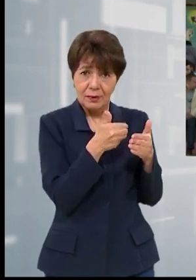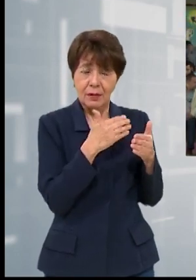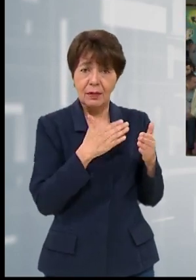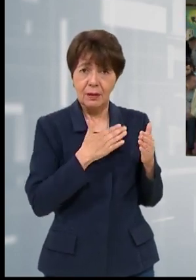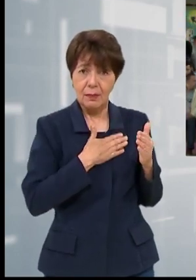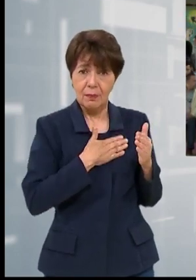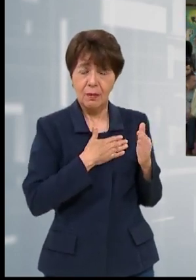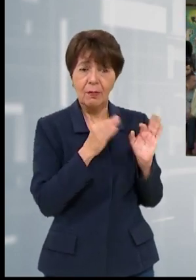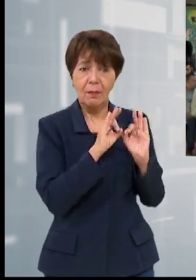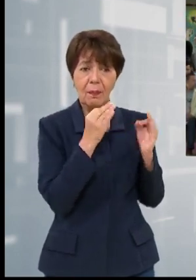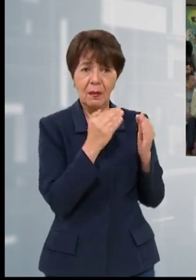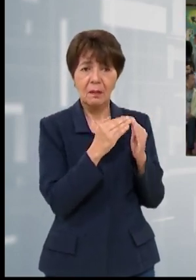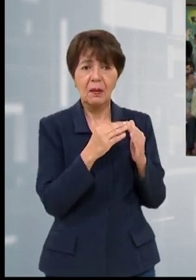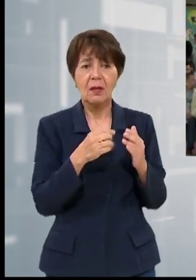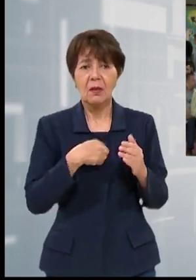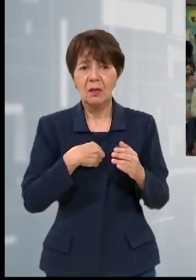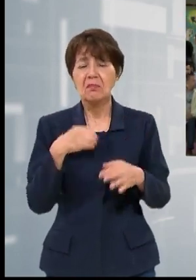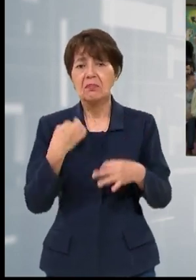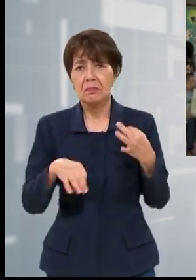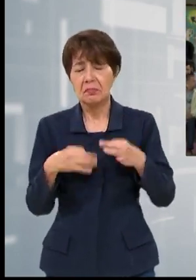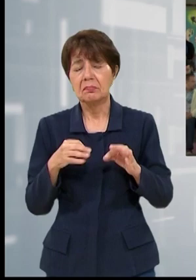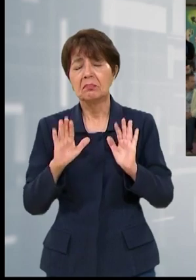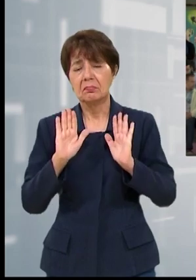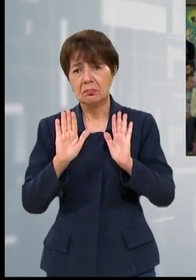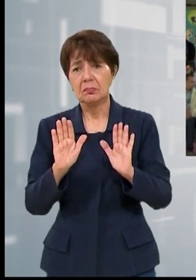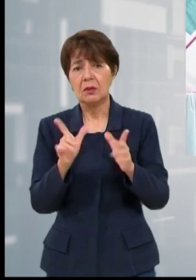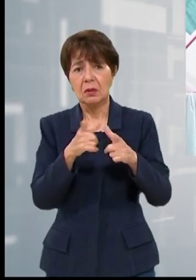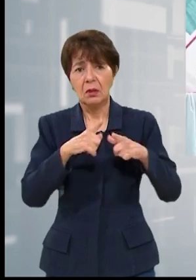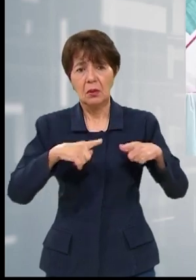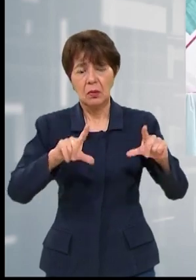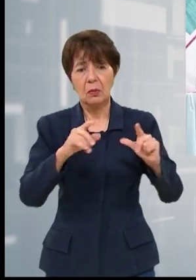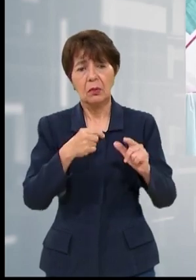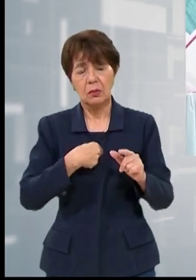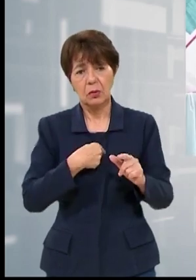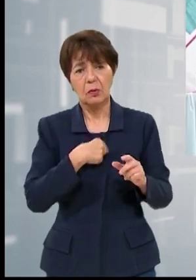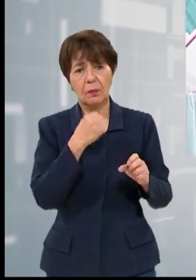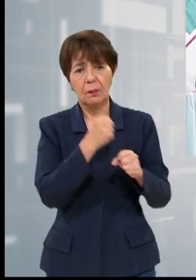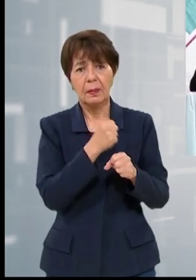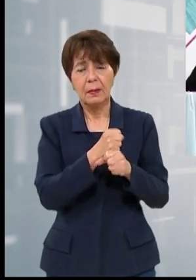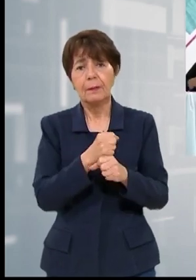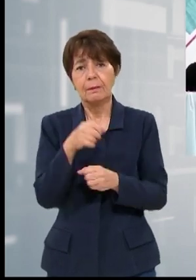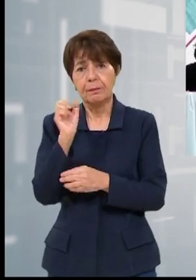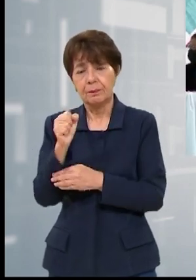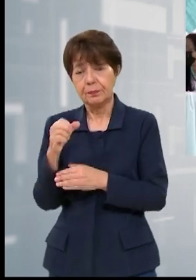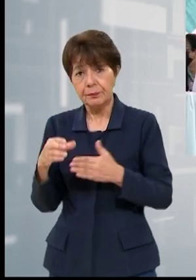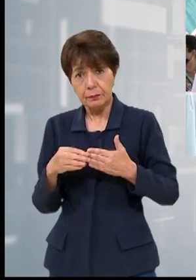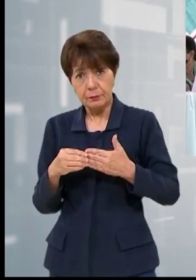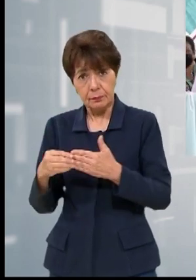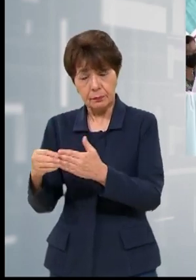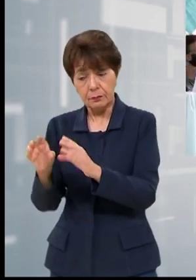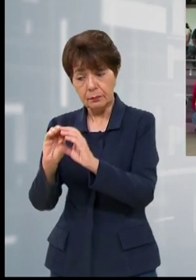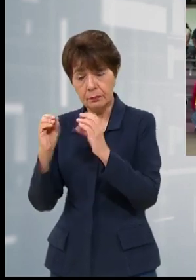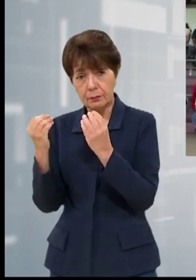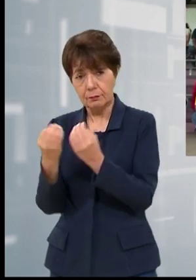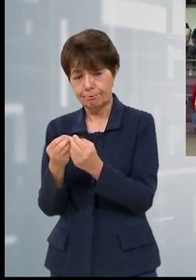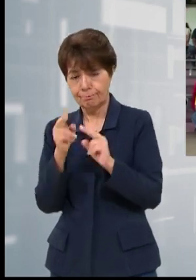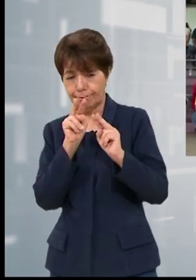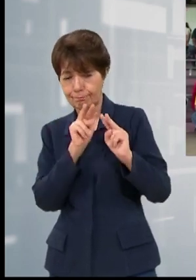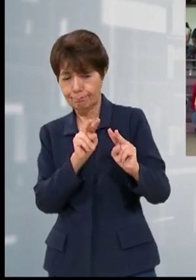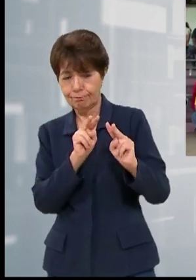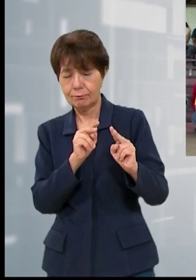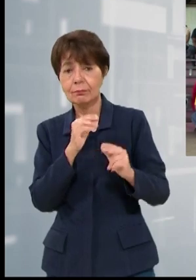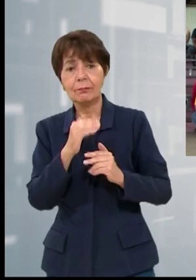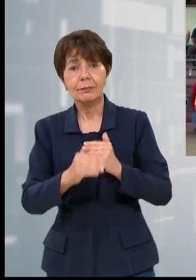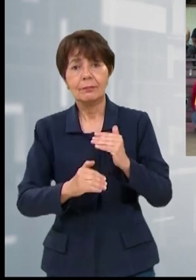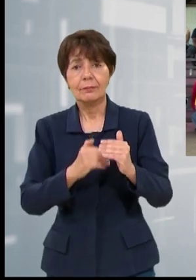estoy contento con el lugar donde voy a ir. A pesar que la dirigencia magisterial ha estado vigilante en este